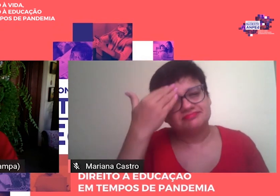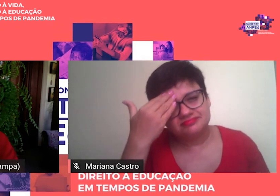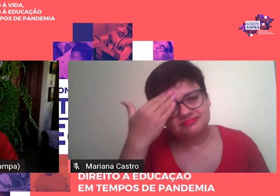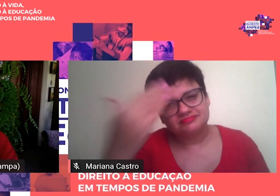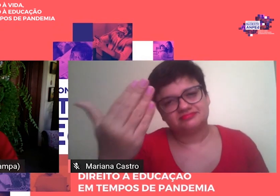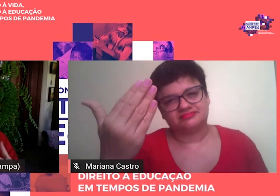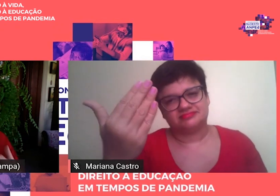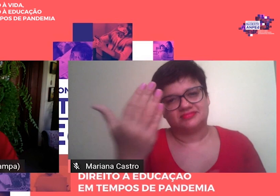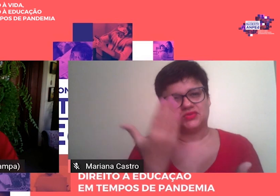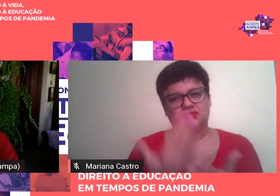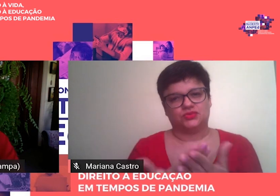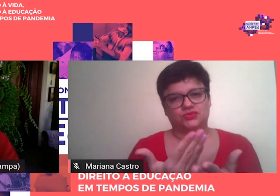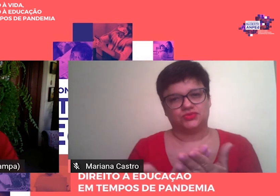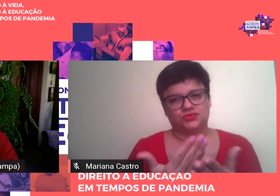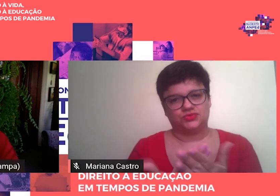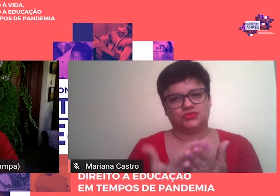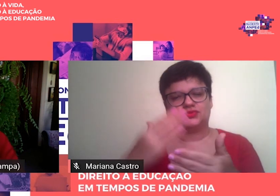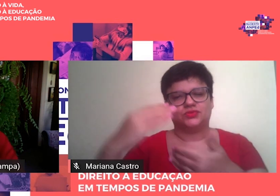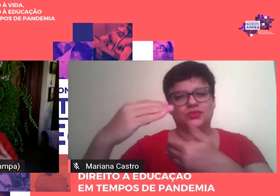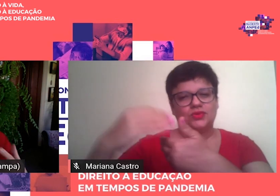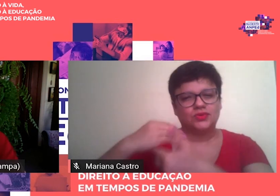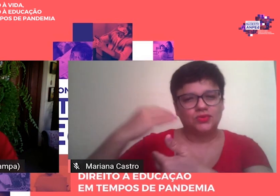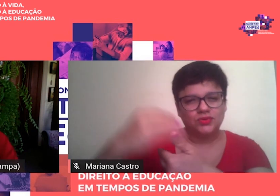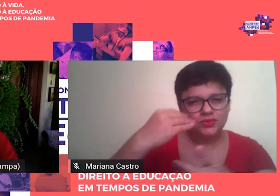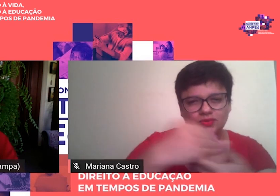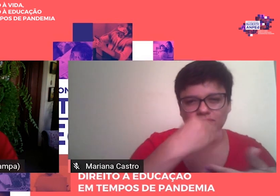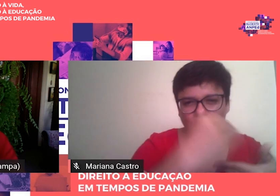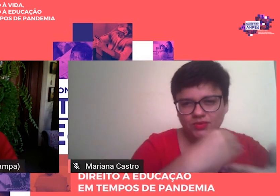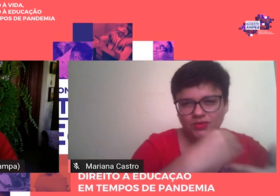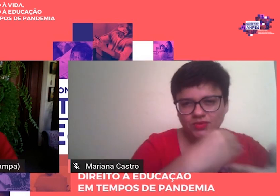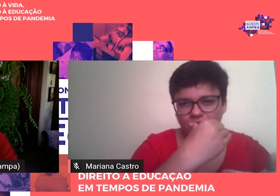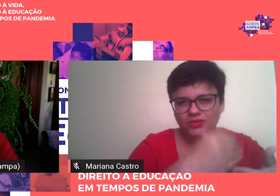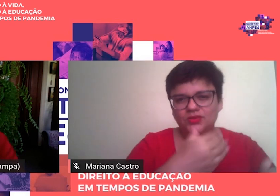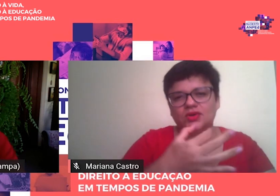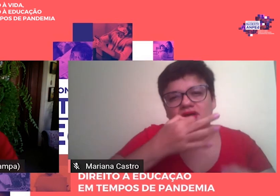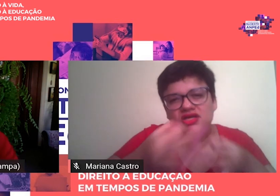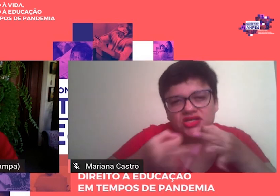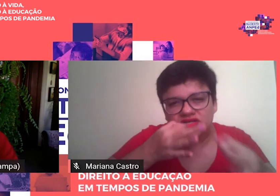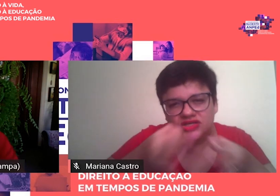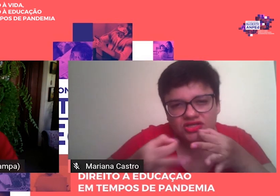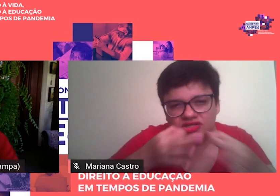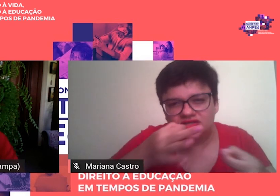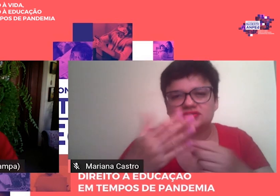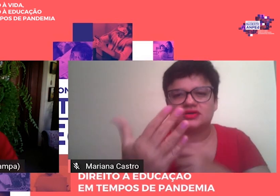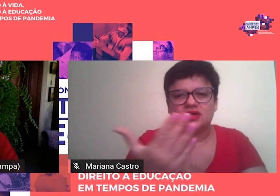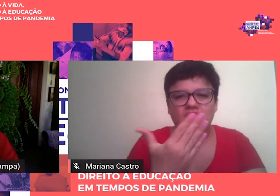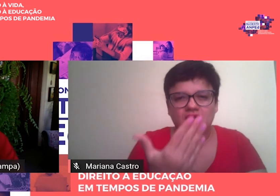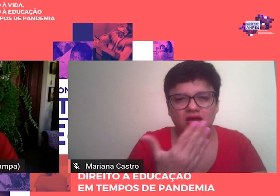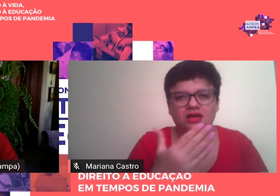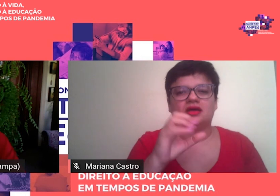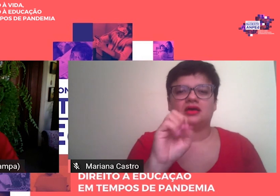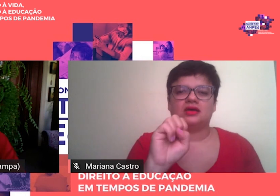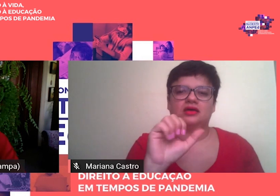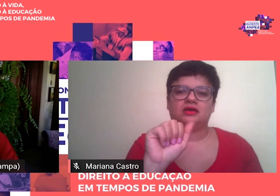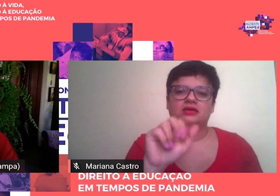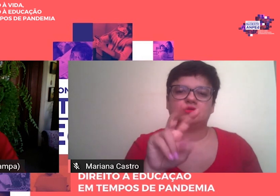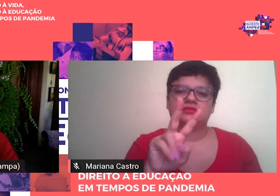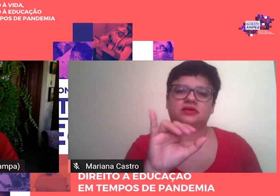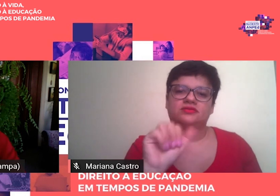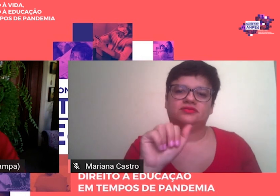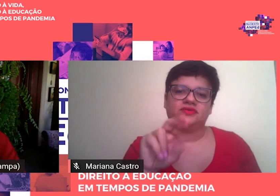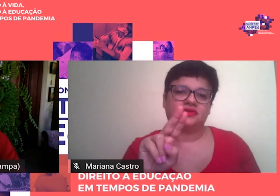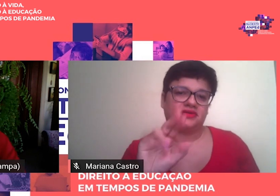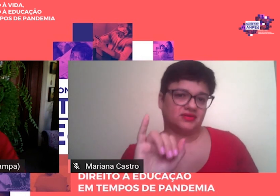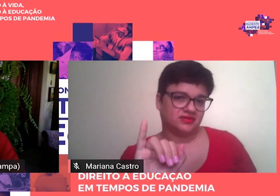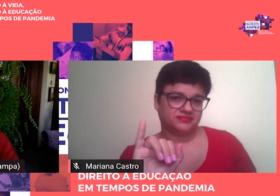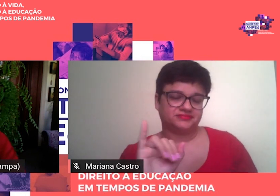estudos, da orientação, da crítica, né, da contribuição do Dermeval Saviani. E,